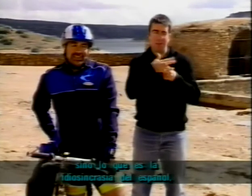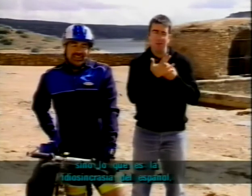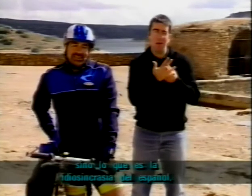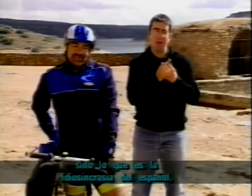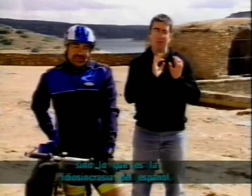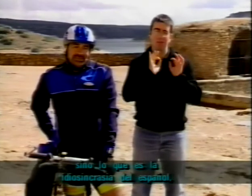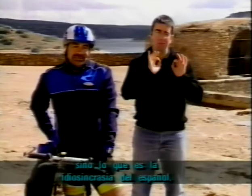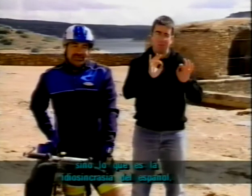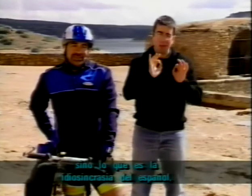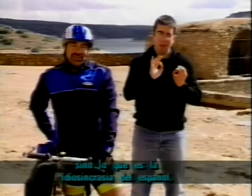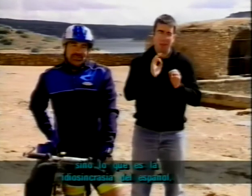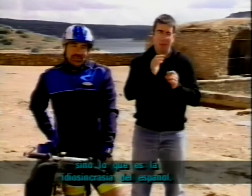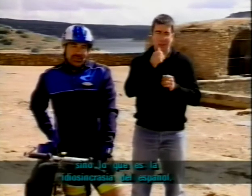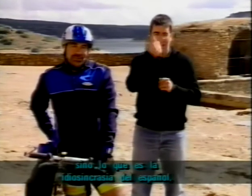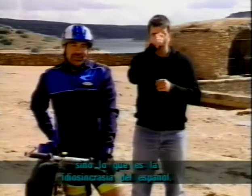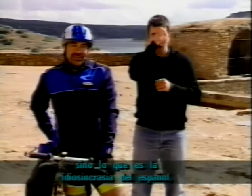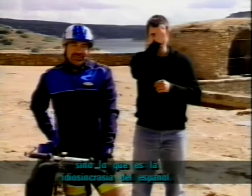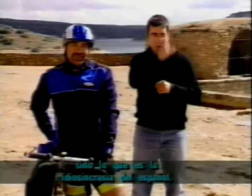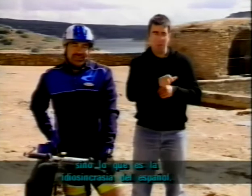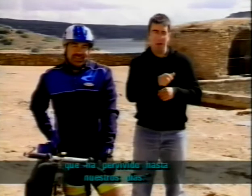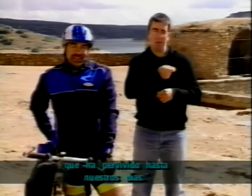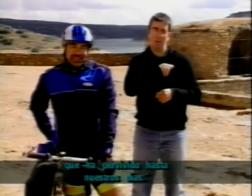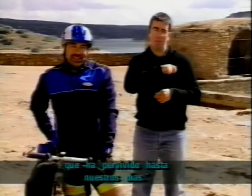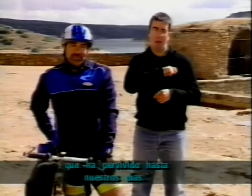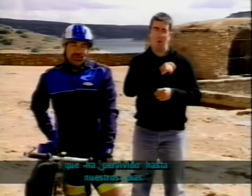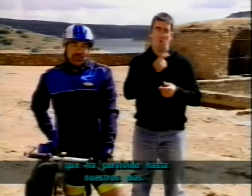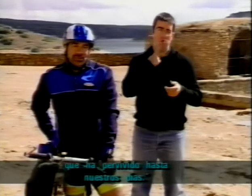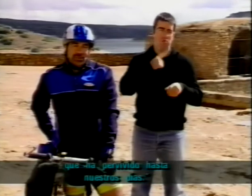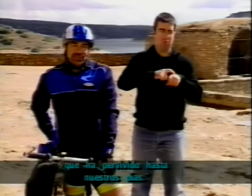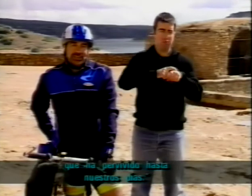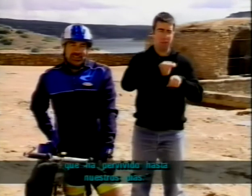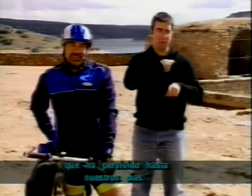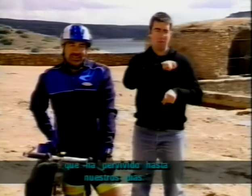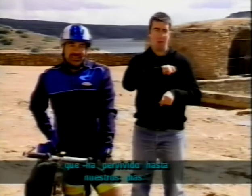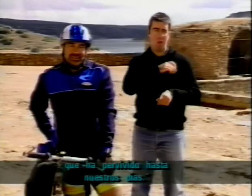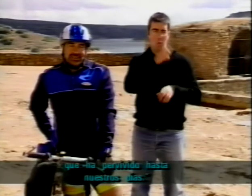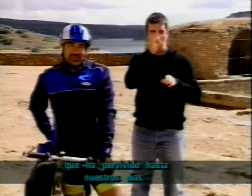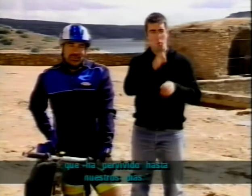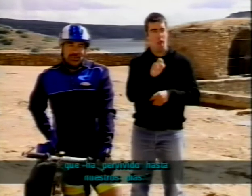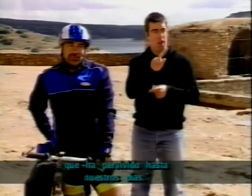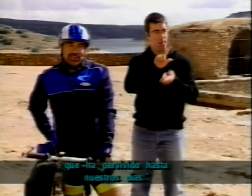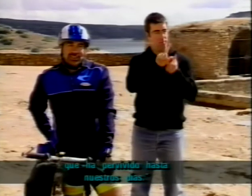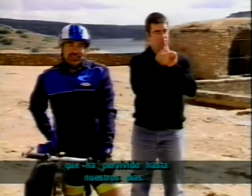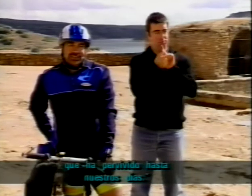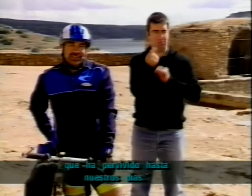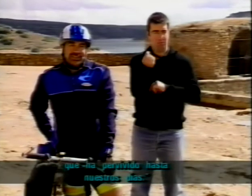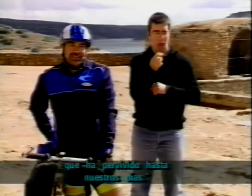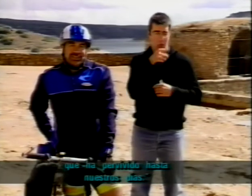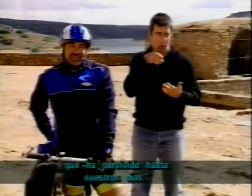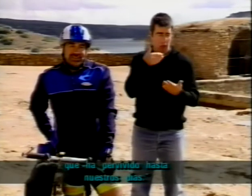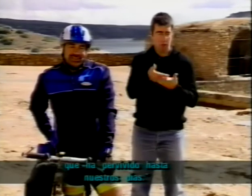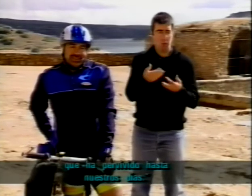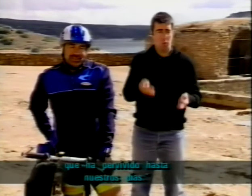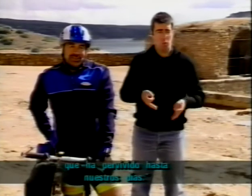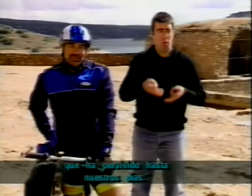español. Que ha pervivido hasta nuestros días. Y sí.